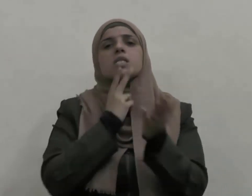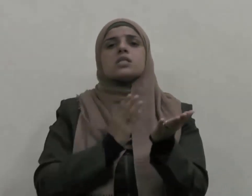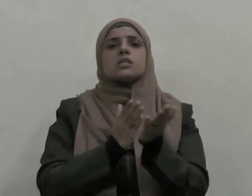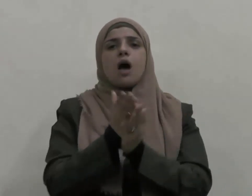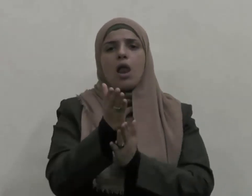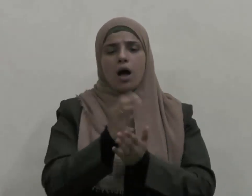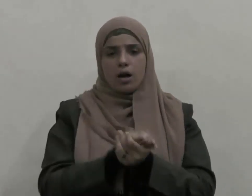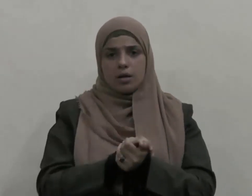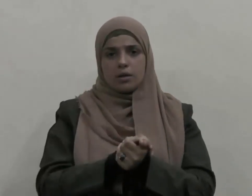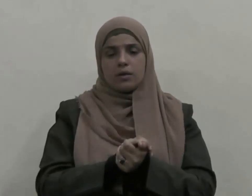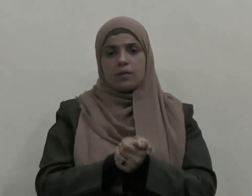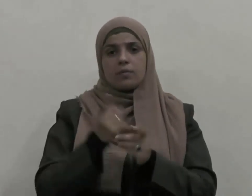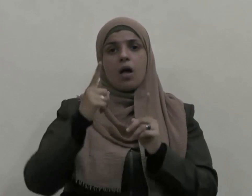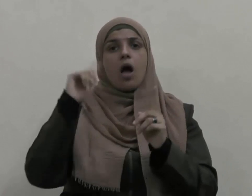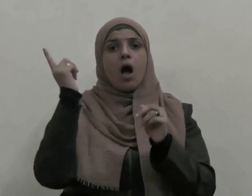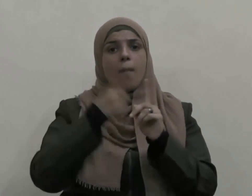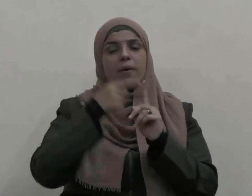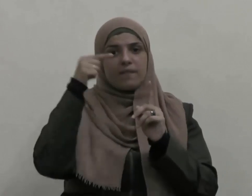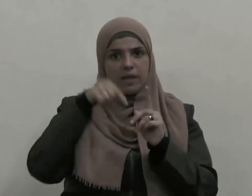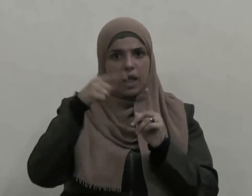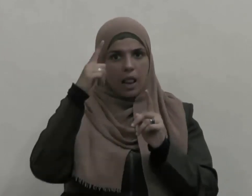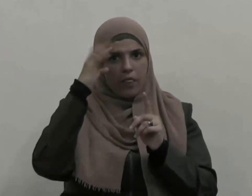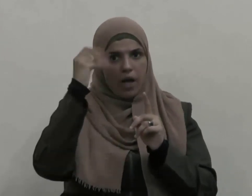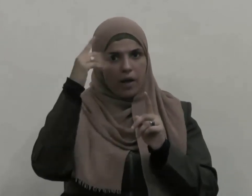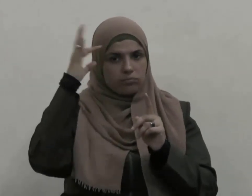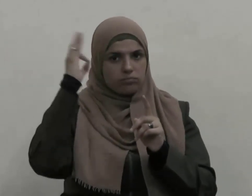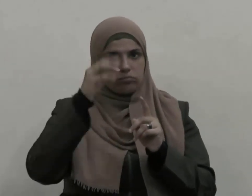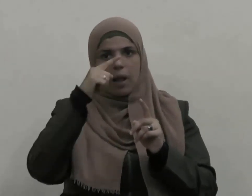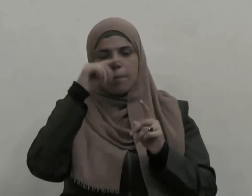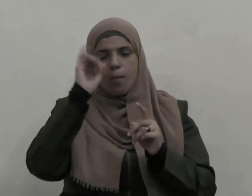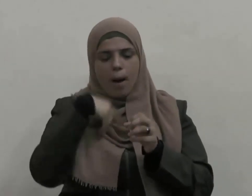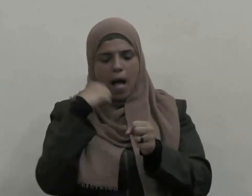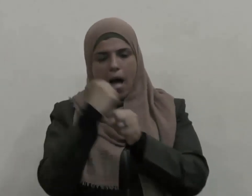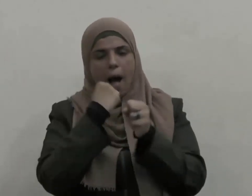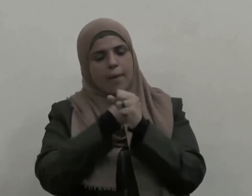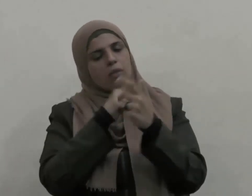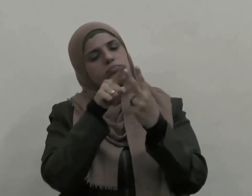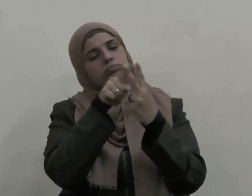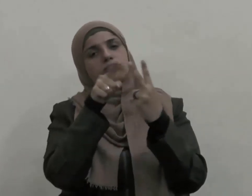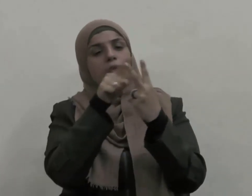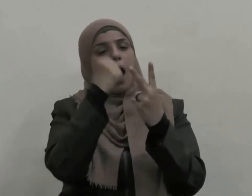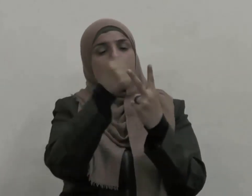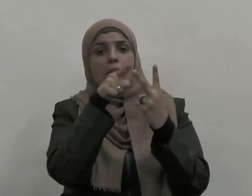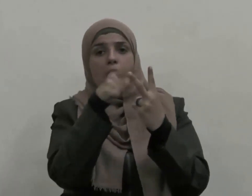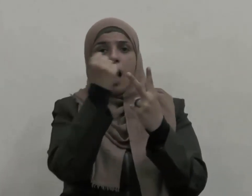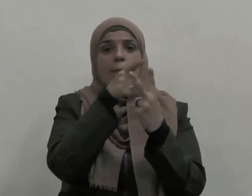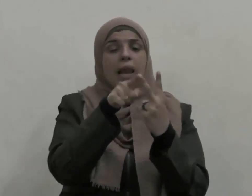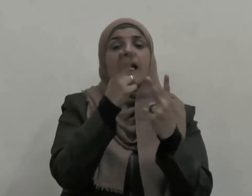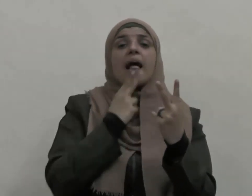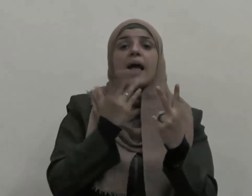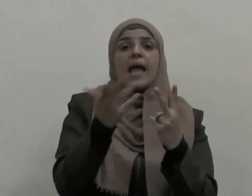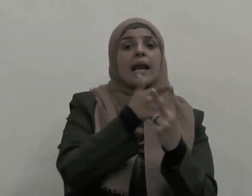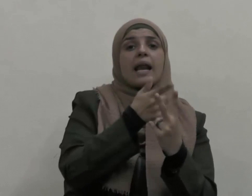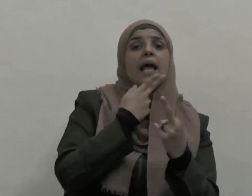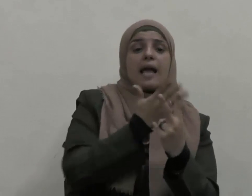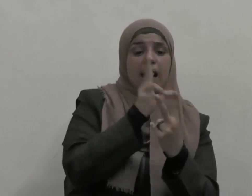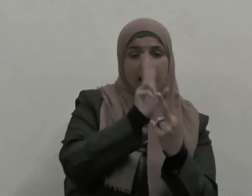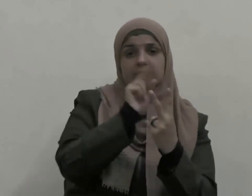المفاضلة بين عملين كلاهما خير يقتضي تقديم